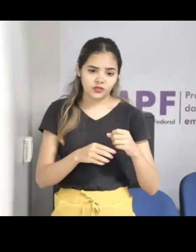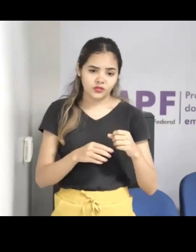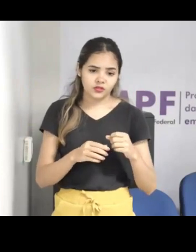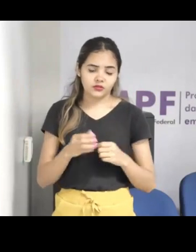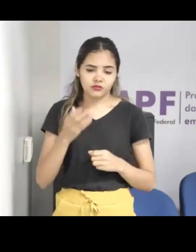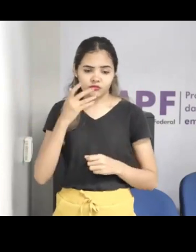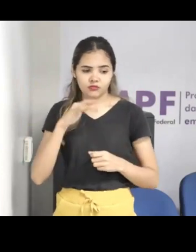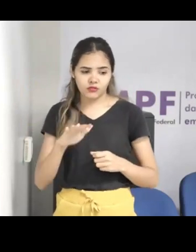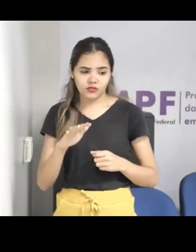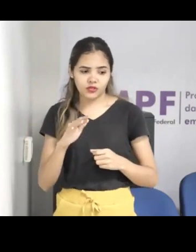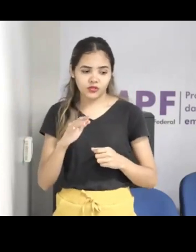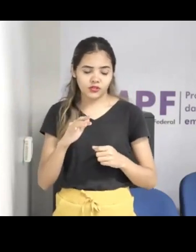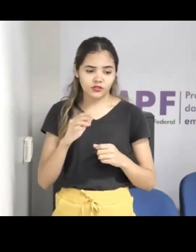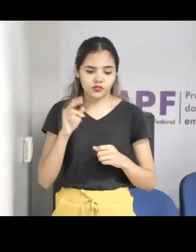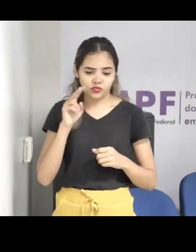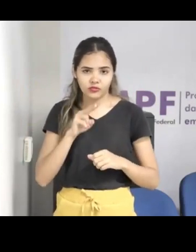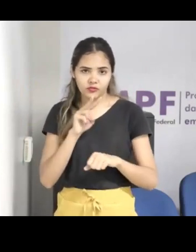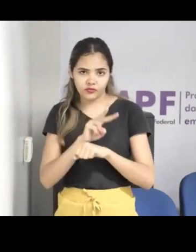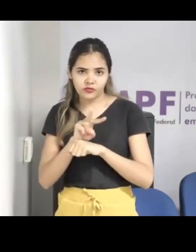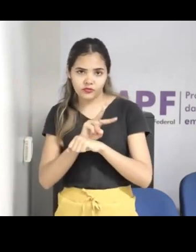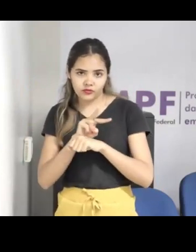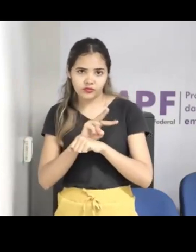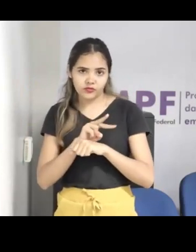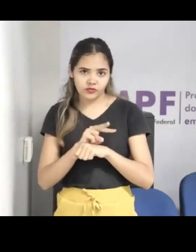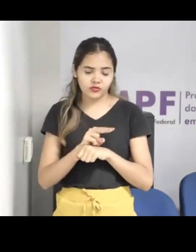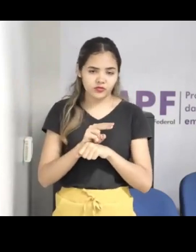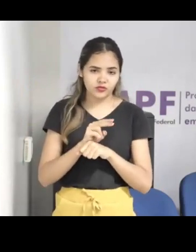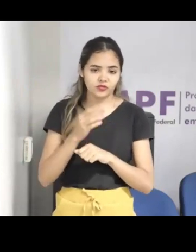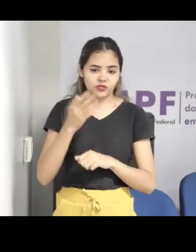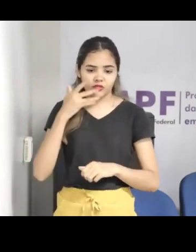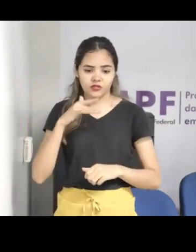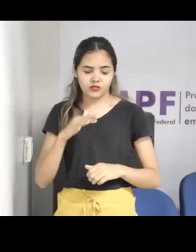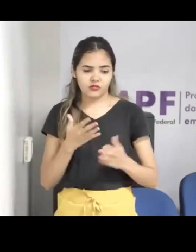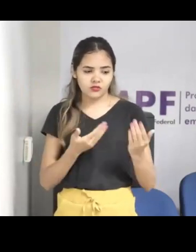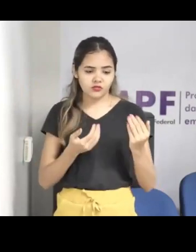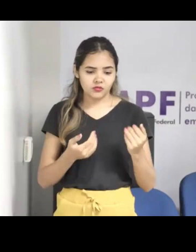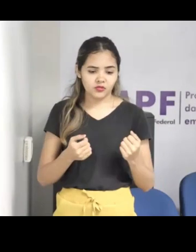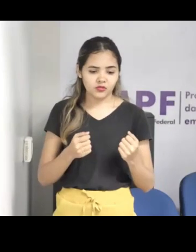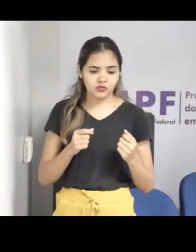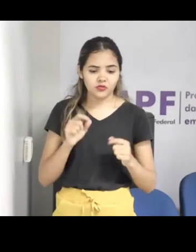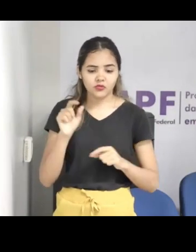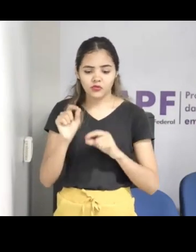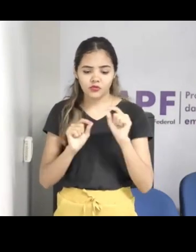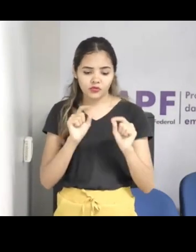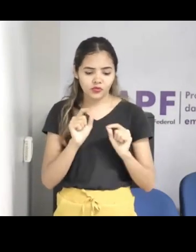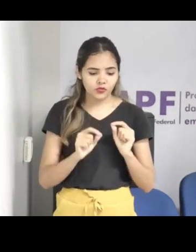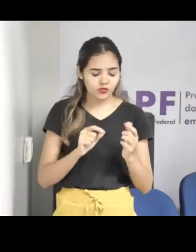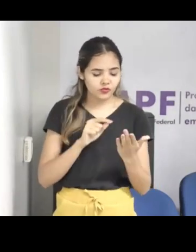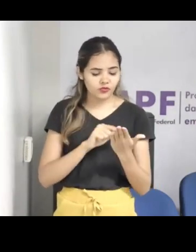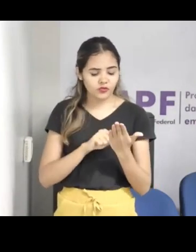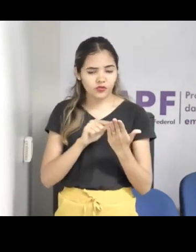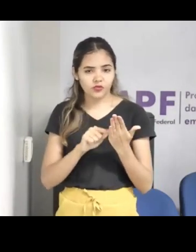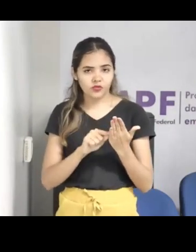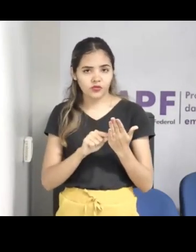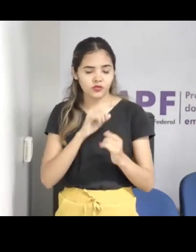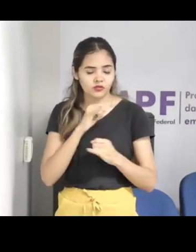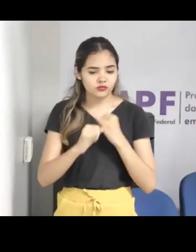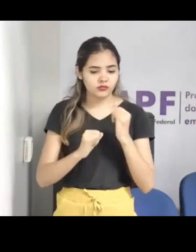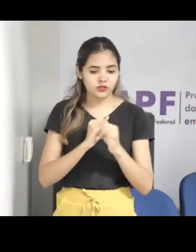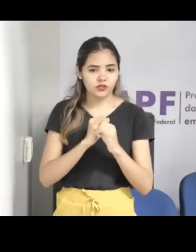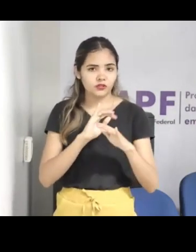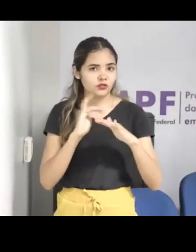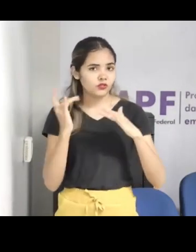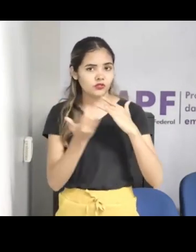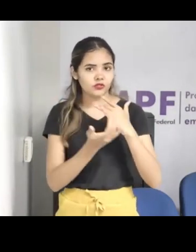a criança está entrando, que joguinho que ela entrou, que hora que ela entrou. A gente consegue controlar. Mas a gente acredita que